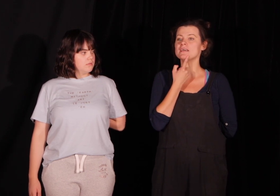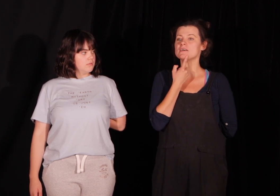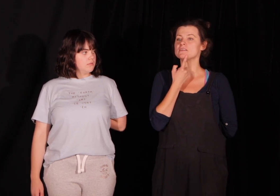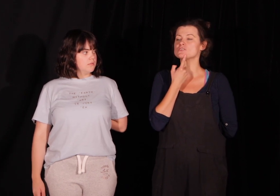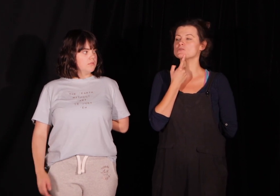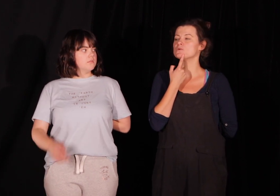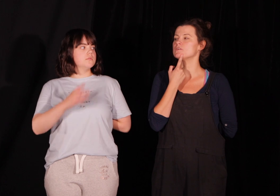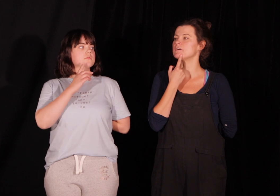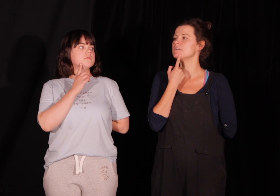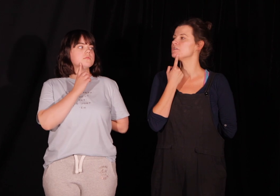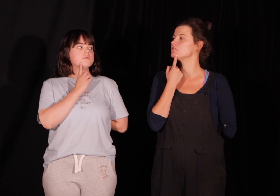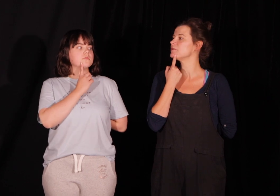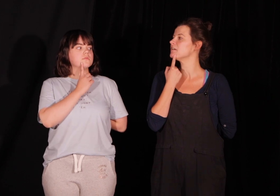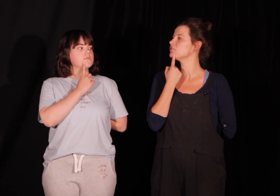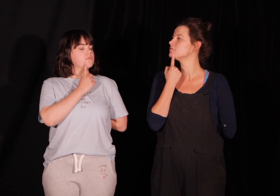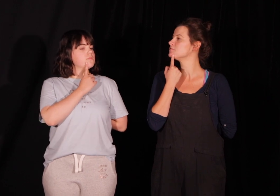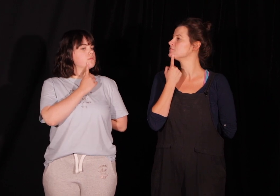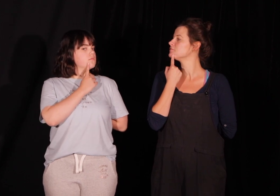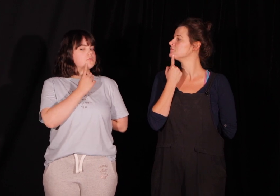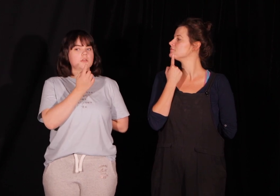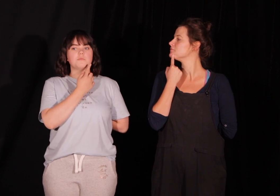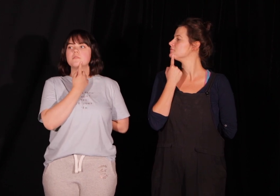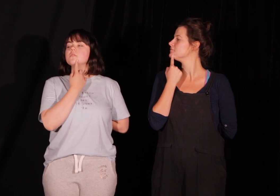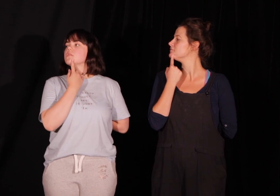naszą głowę w prawo. Czekaj w prawo? Mhm.